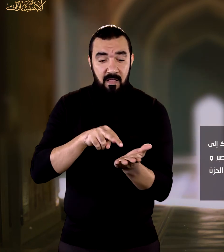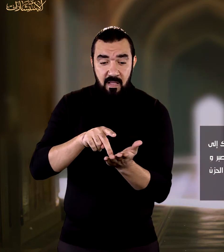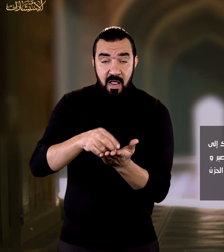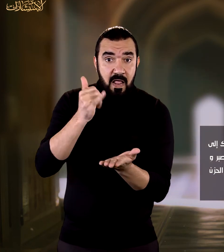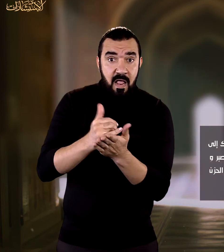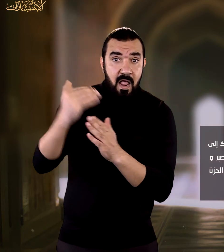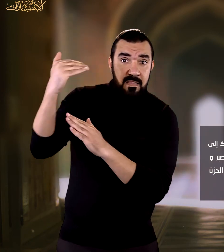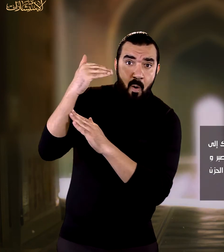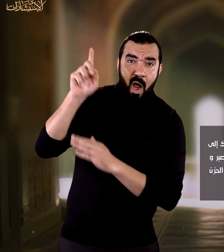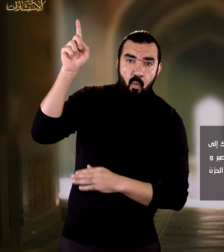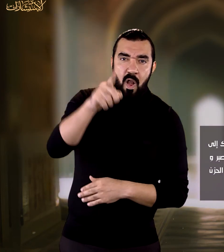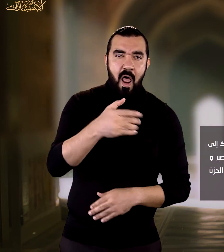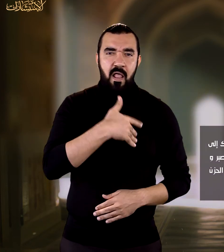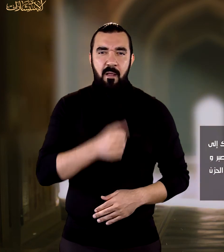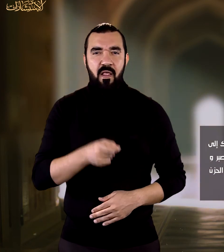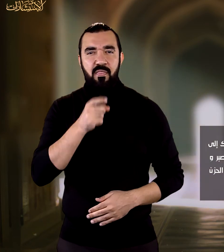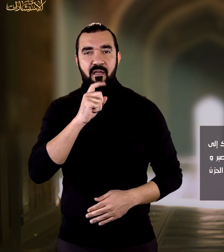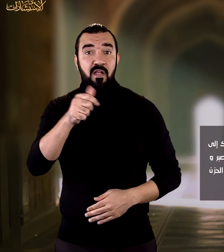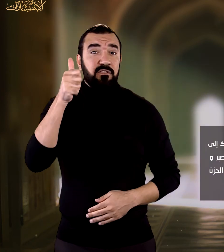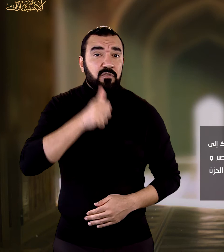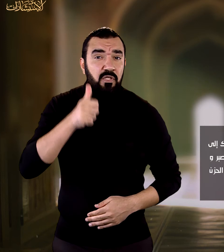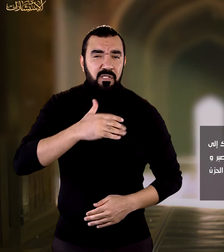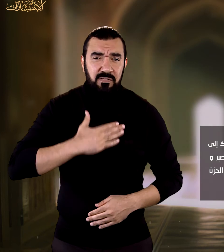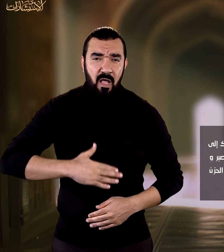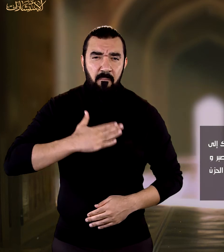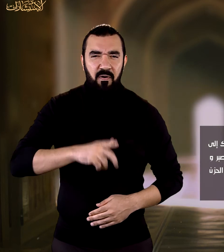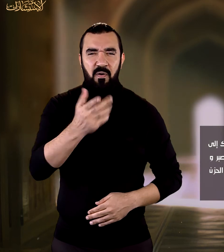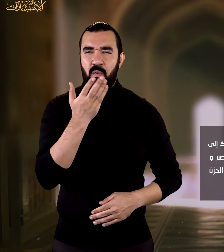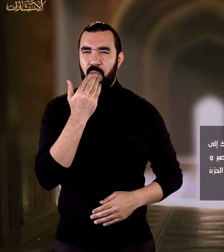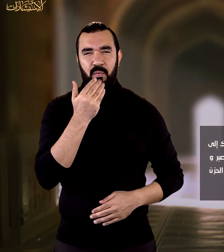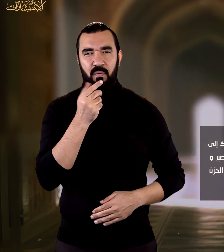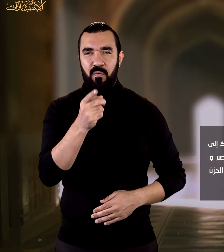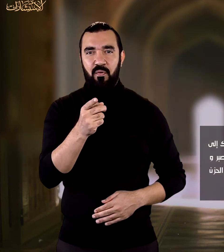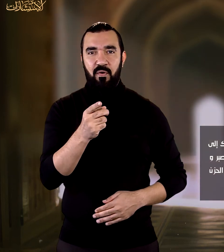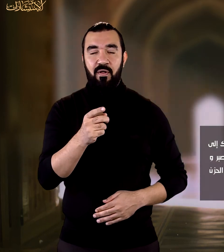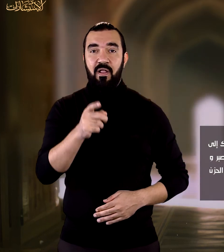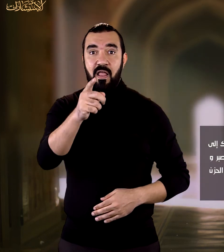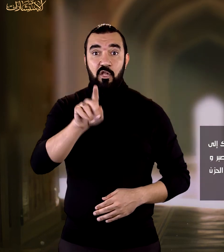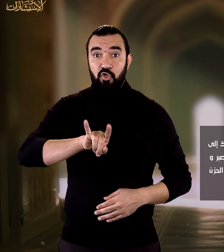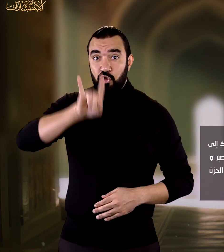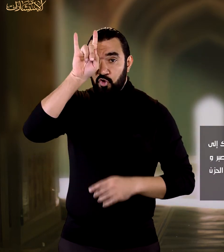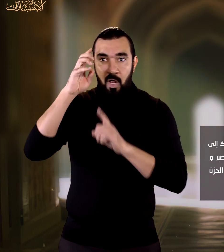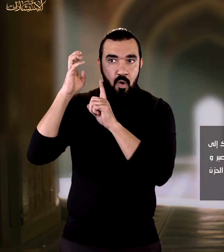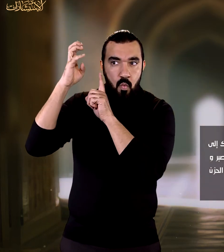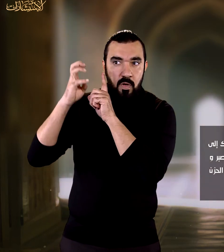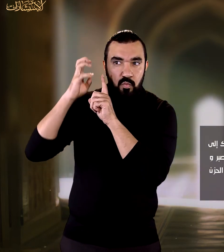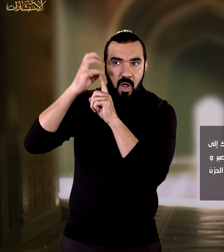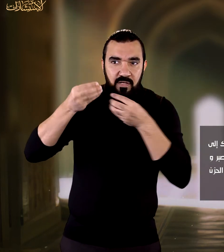وضعف التوكل على الله وضعف الصبر والتحمل لديك مما فتح